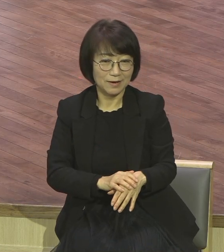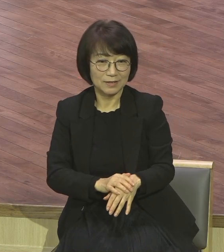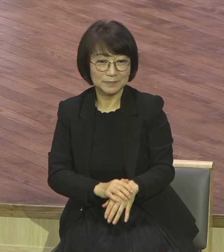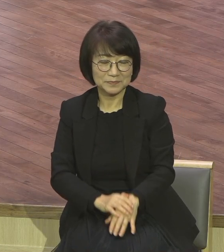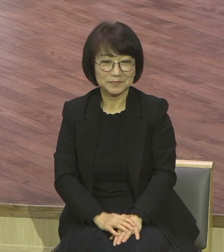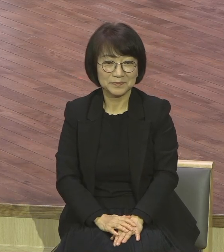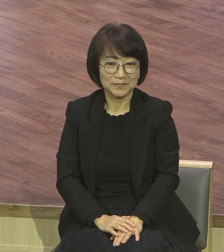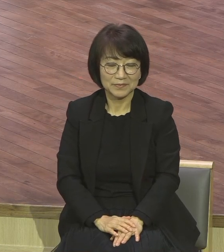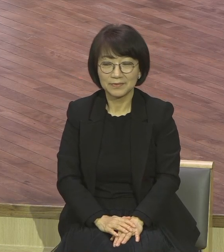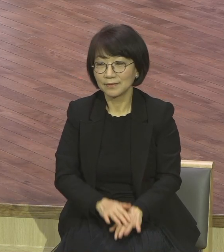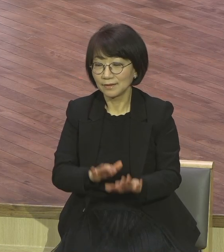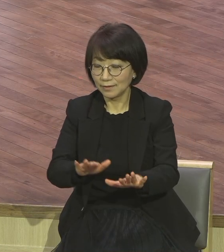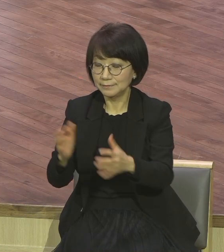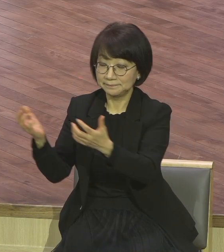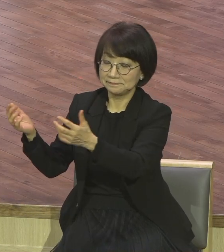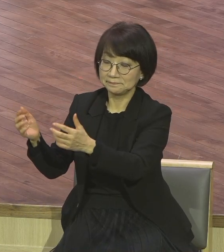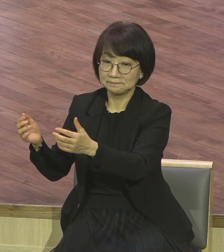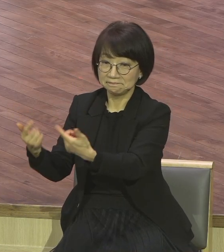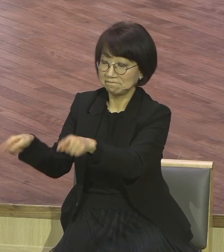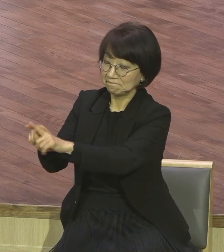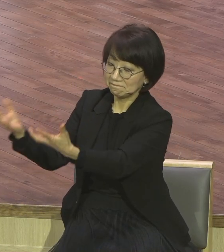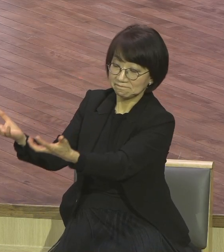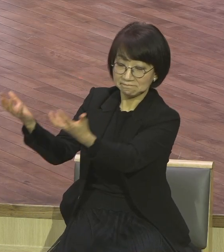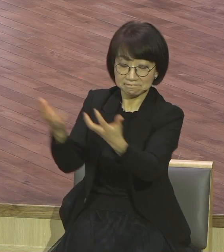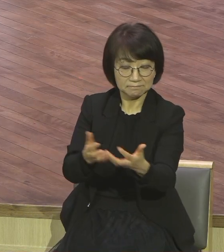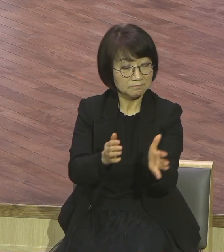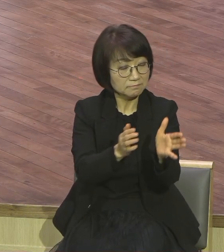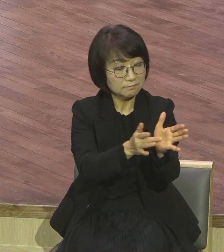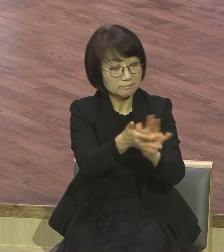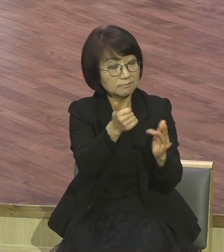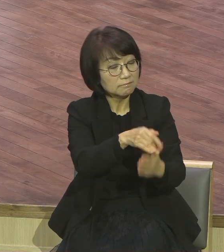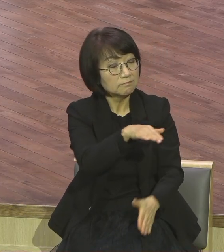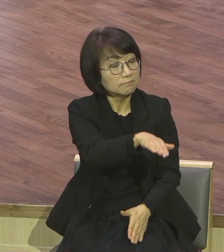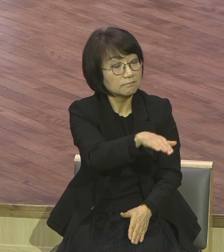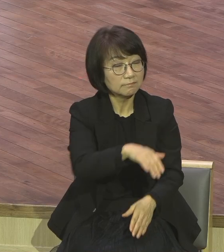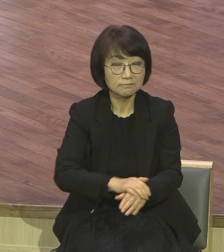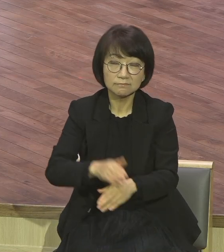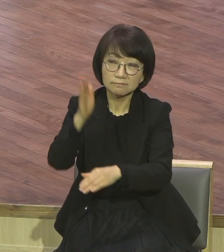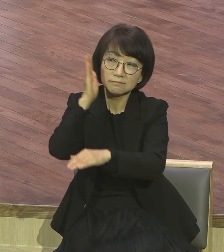이들이 함께 예수님이 나와서 뭐라 하느냐. 하늘로부터 표적 보여주세요.